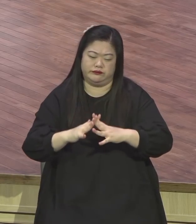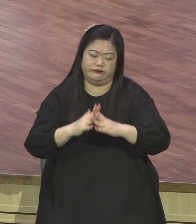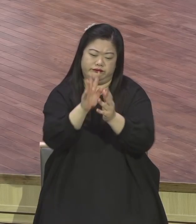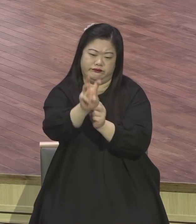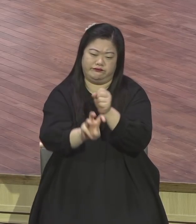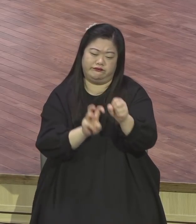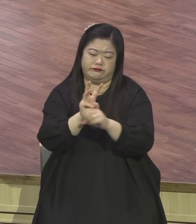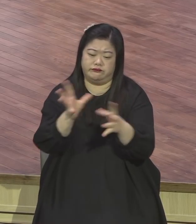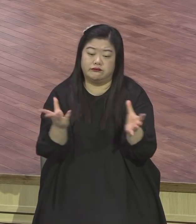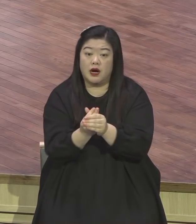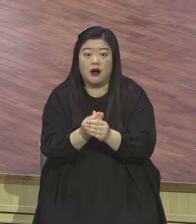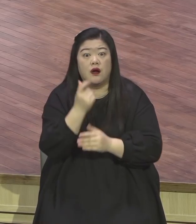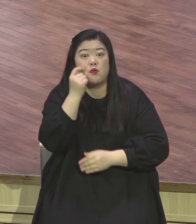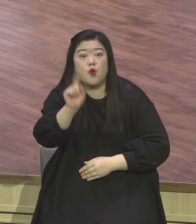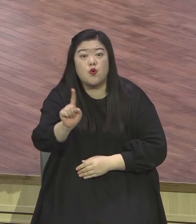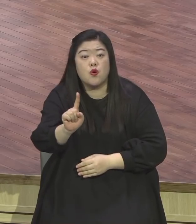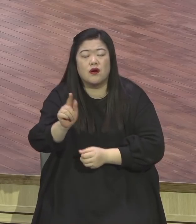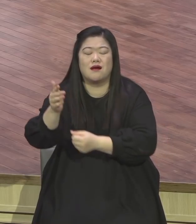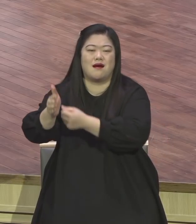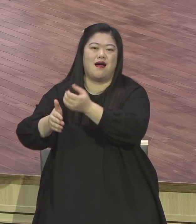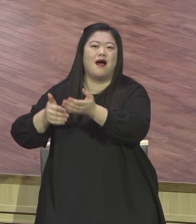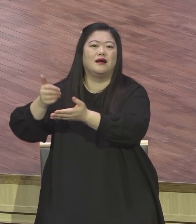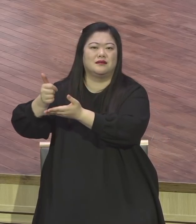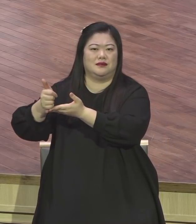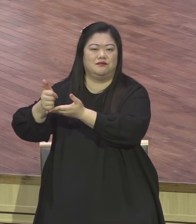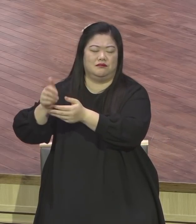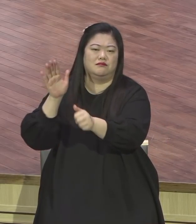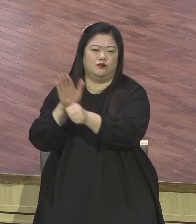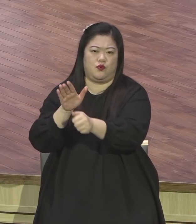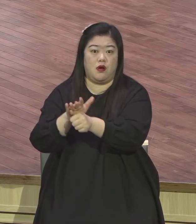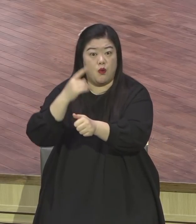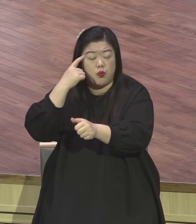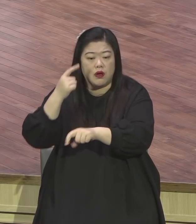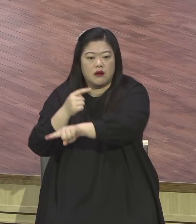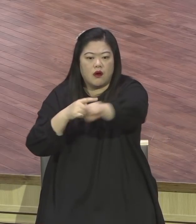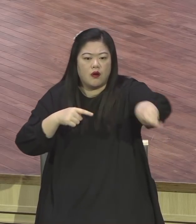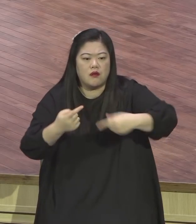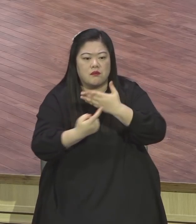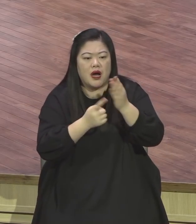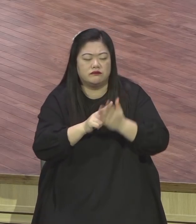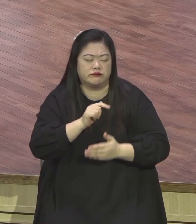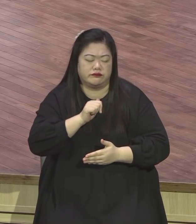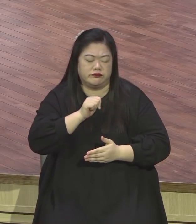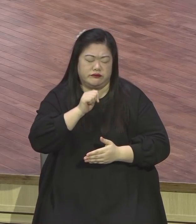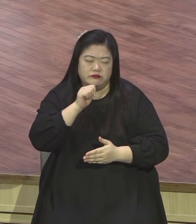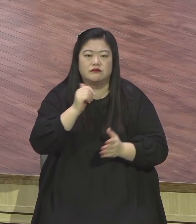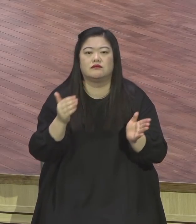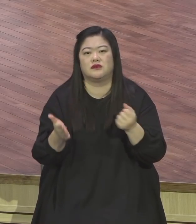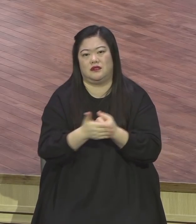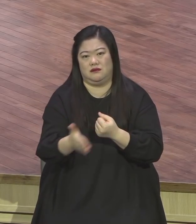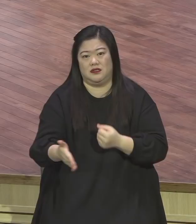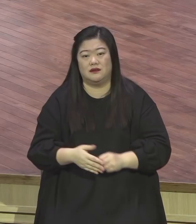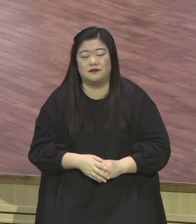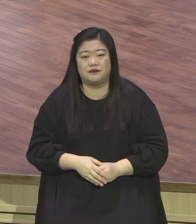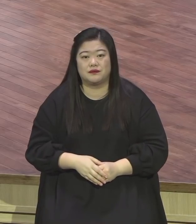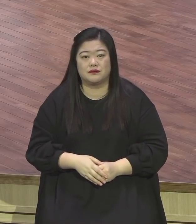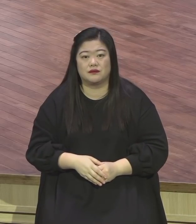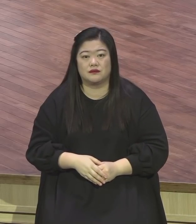가난한 신명이 될 수 있는 확률이 많아요 왜냐 세상 거 크게 가진 거 자랑할 게 거의 없기